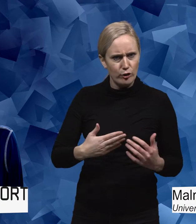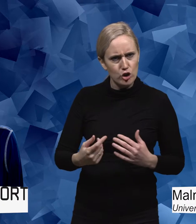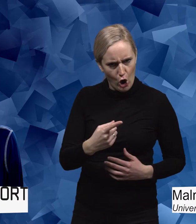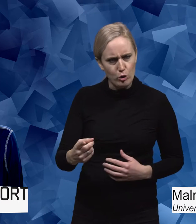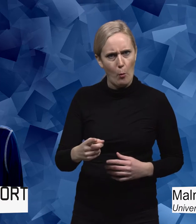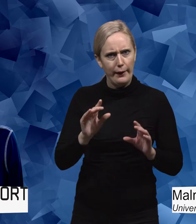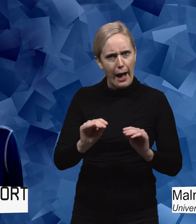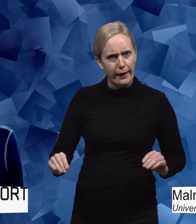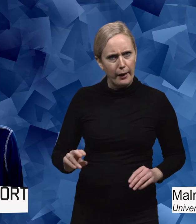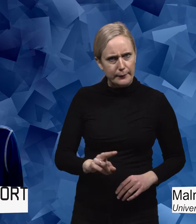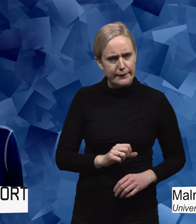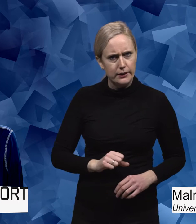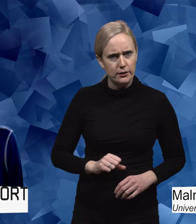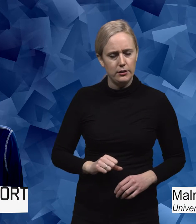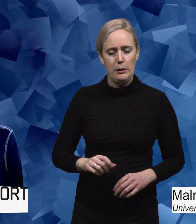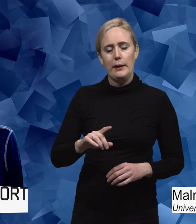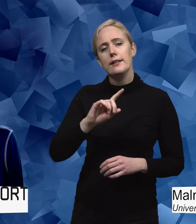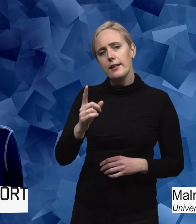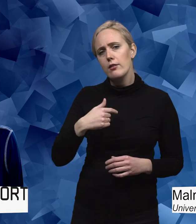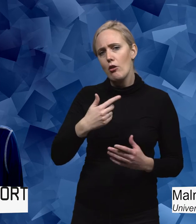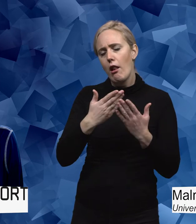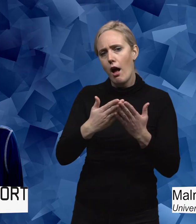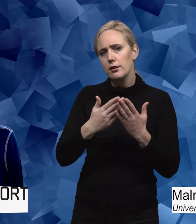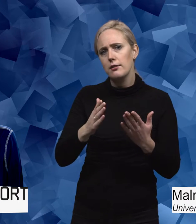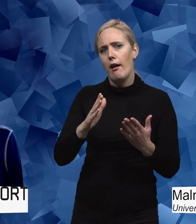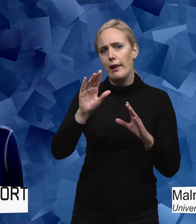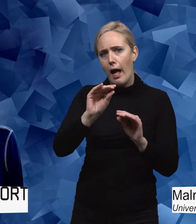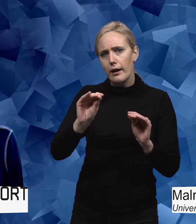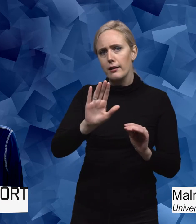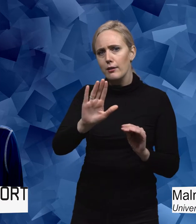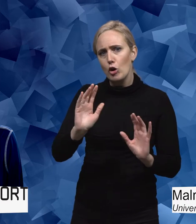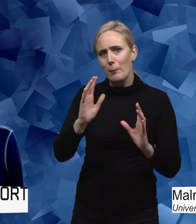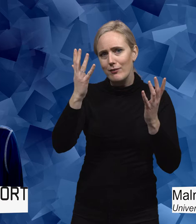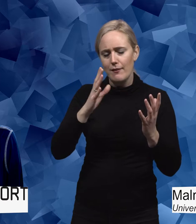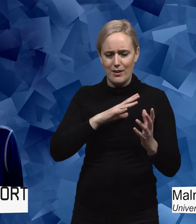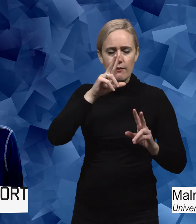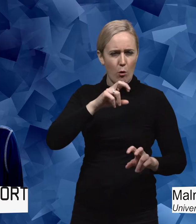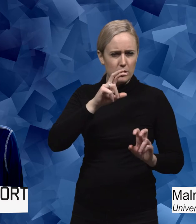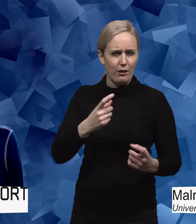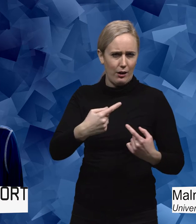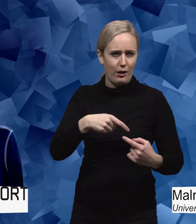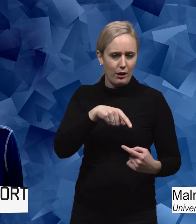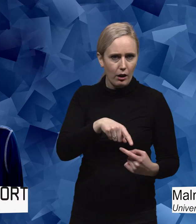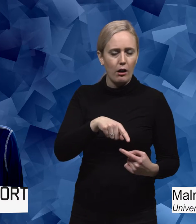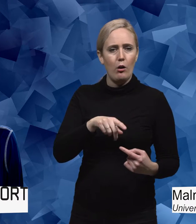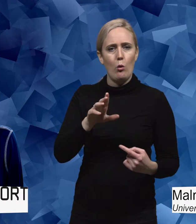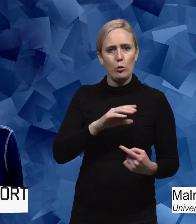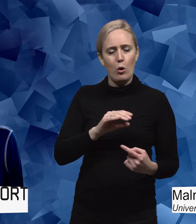lärarna egentligen? Men sen började jag läsa forskning om lärarnas upplevelser av att ha elever med funktionsnedsättningar. Och då